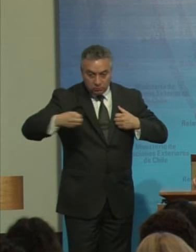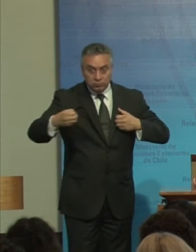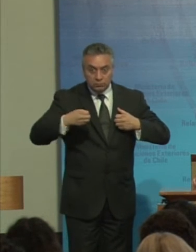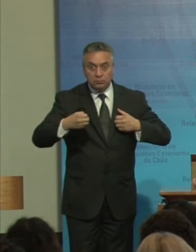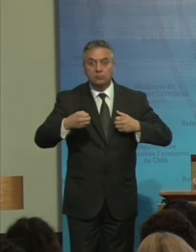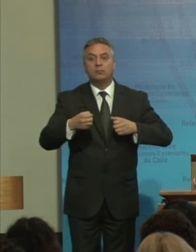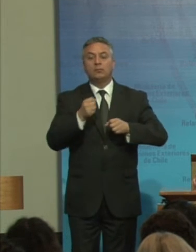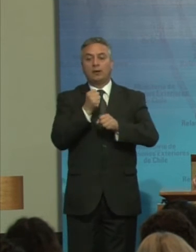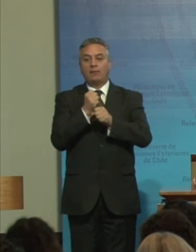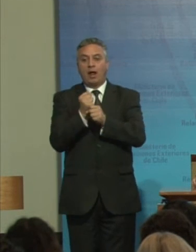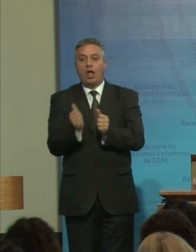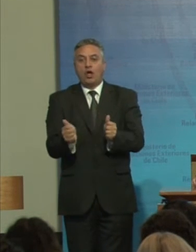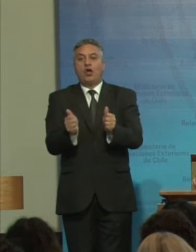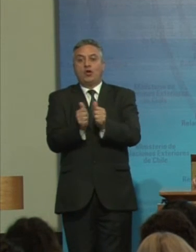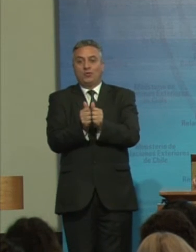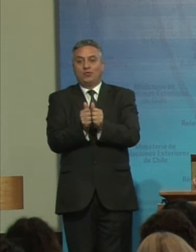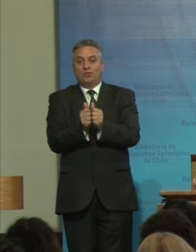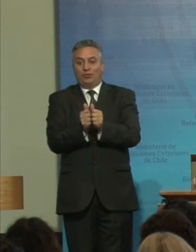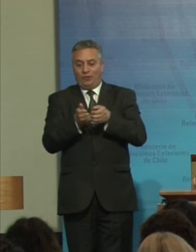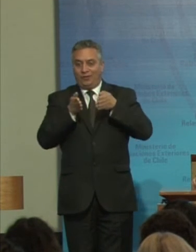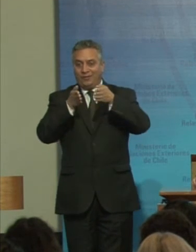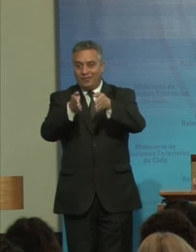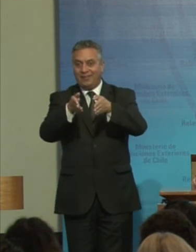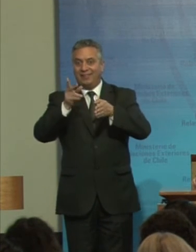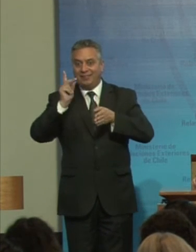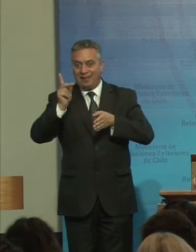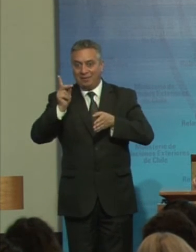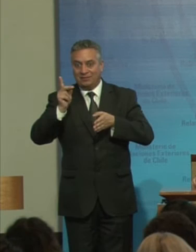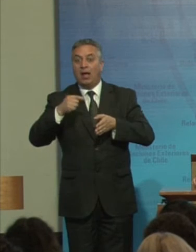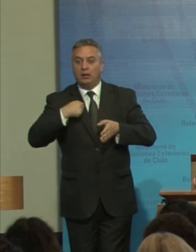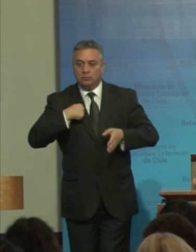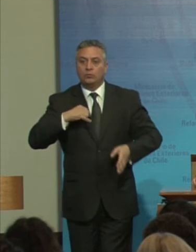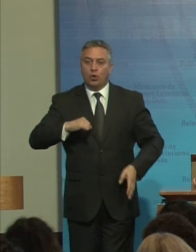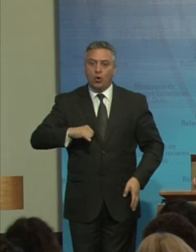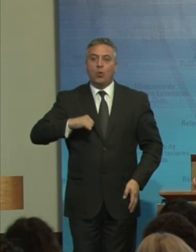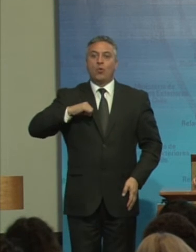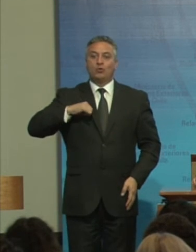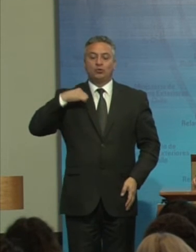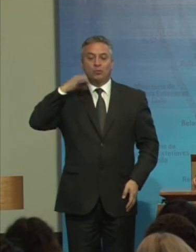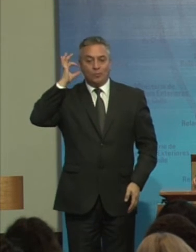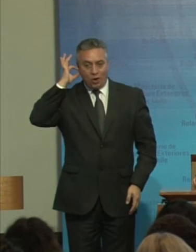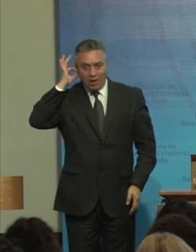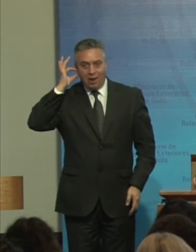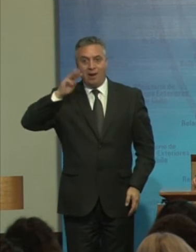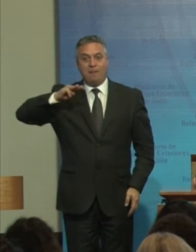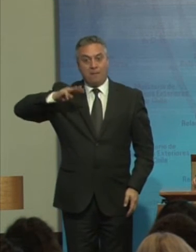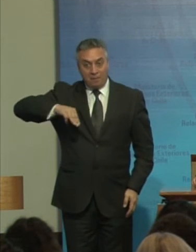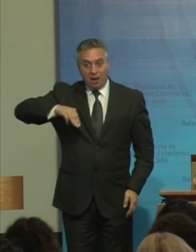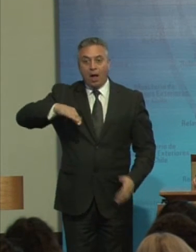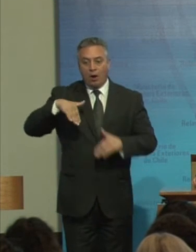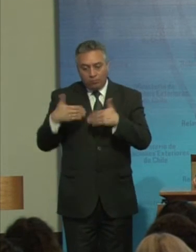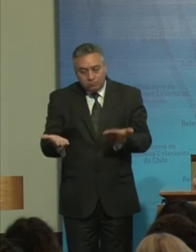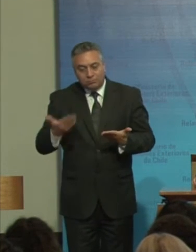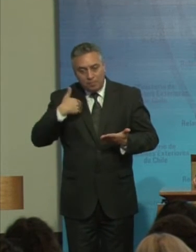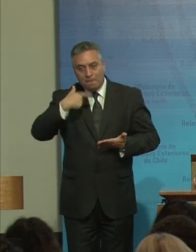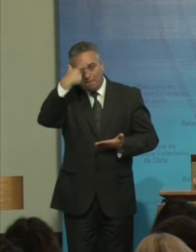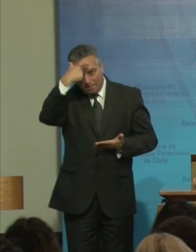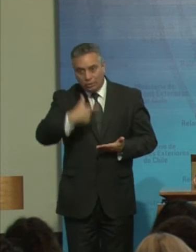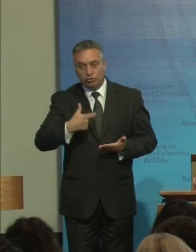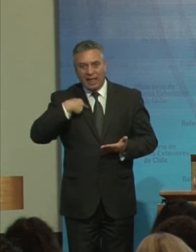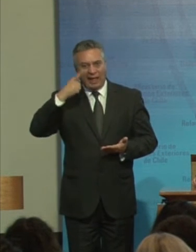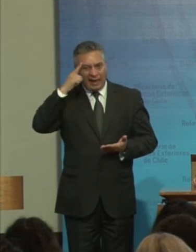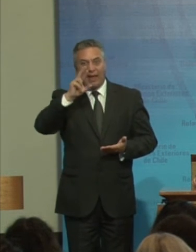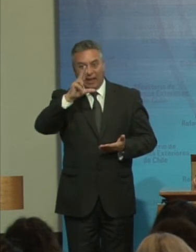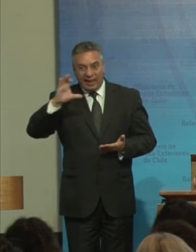conjunto Es también Un orgullo Como mujer Como madre Como persona Que cree también En la